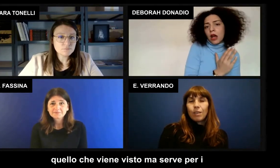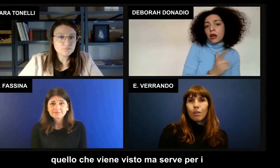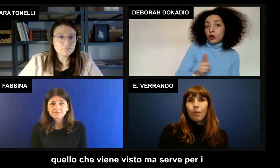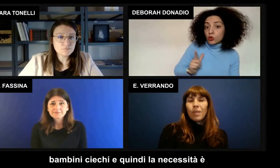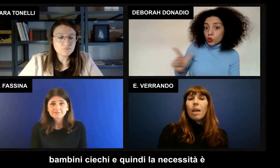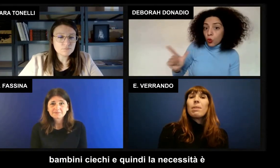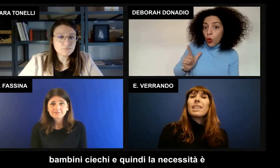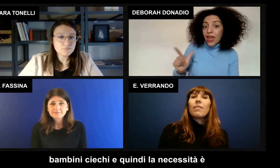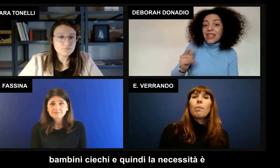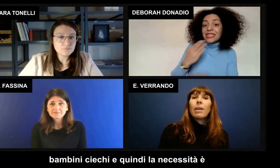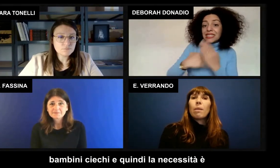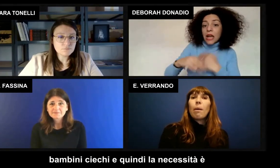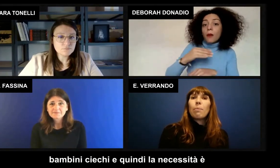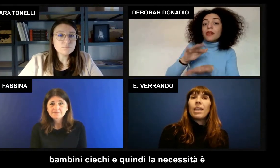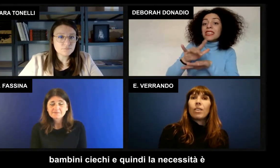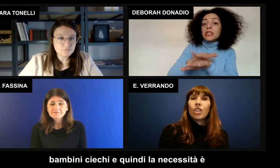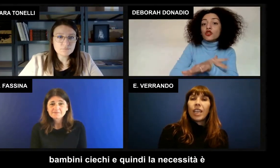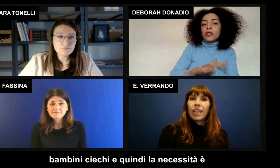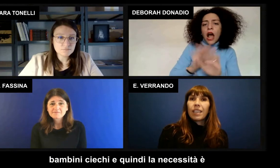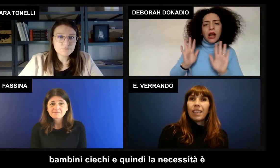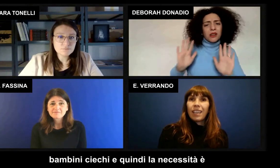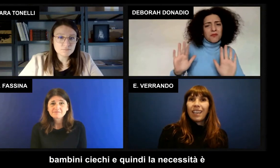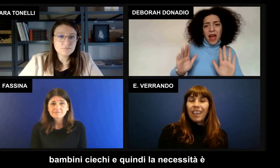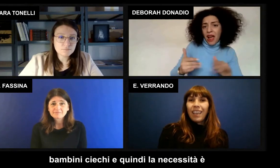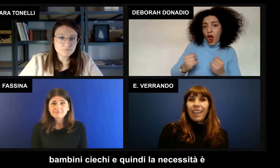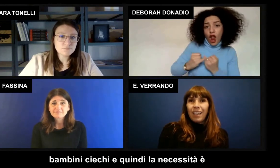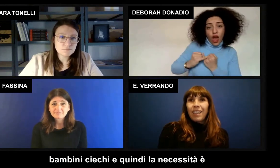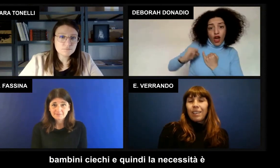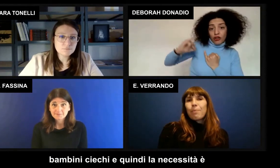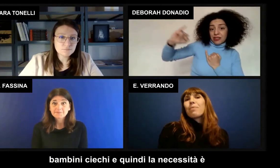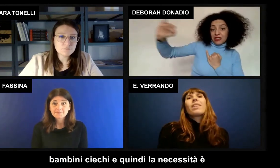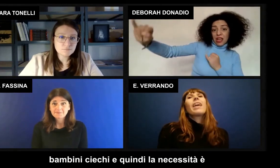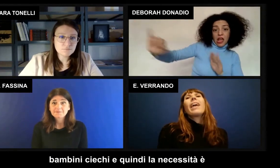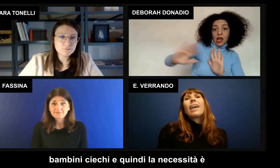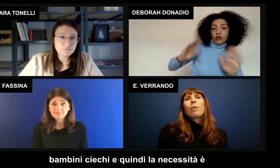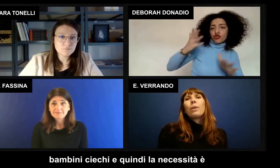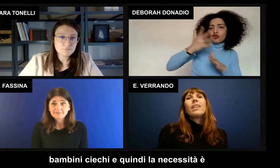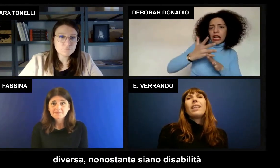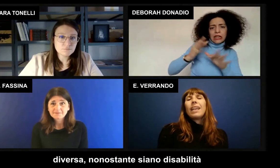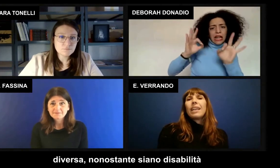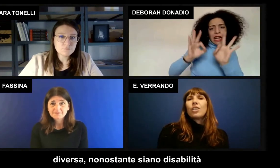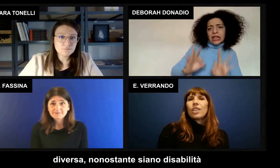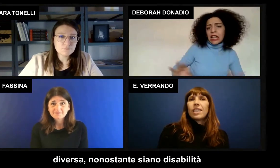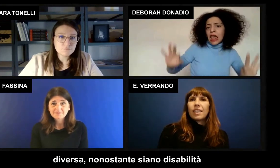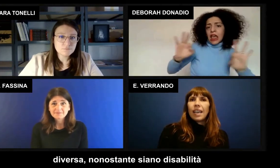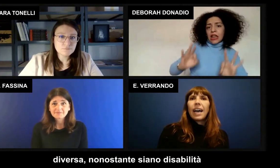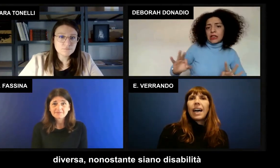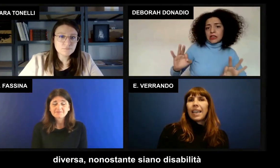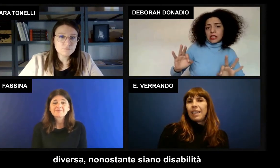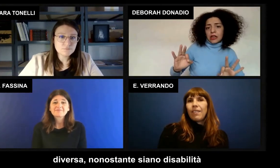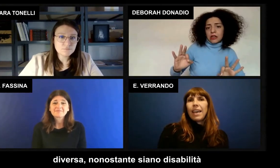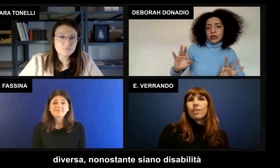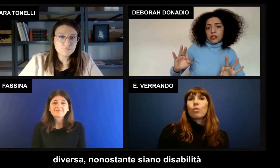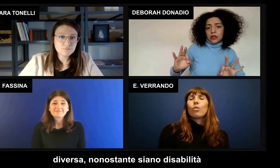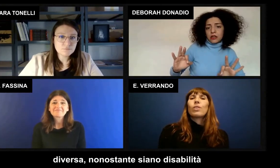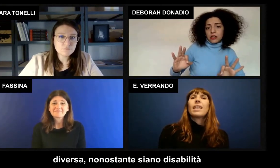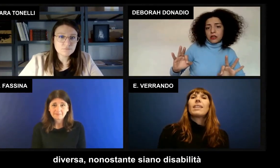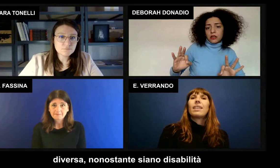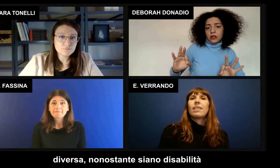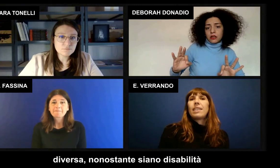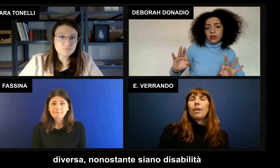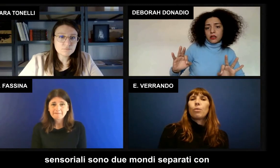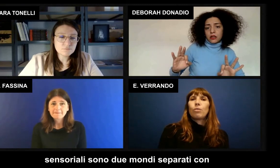visto ma serve per i bambini ciechi e quindi la necessità è diversa